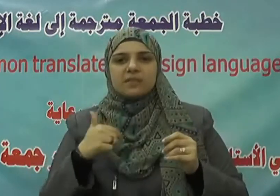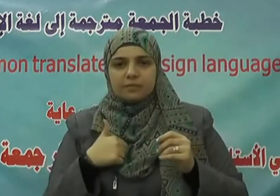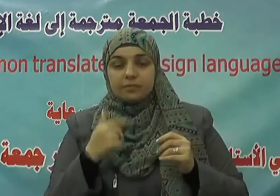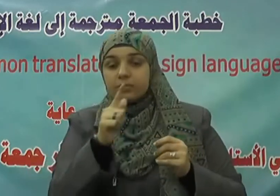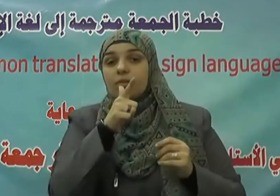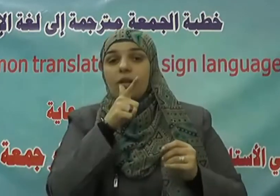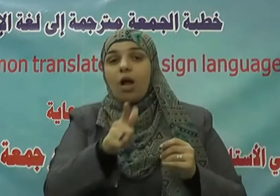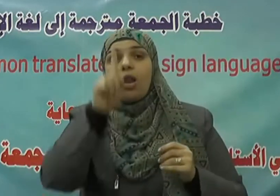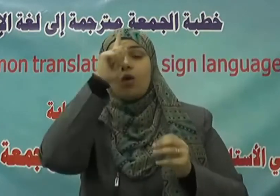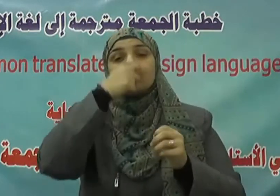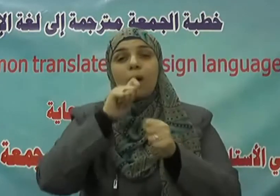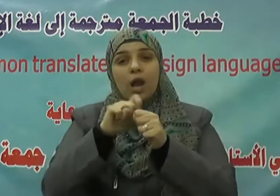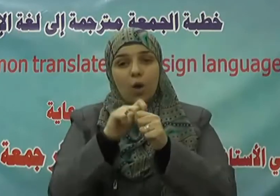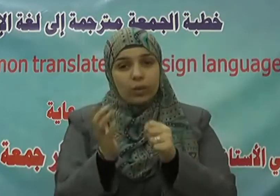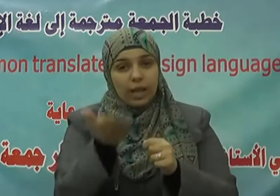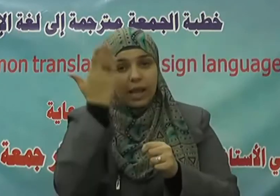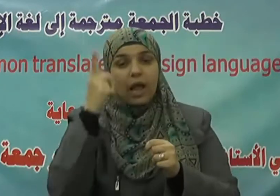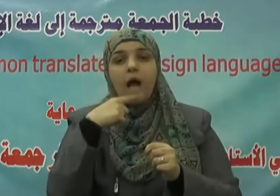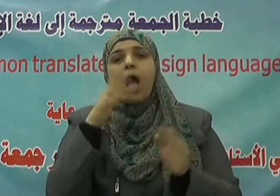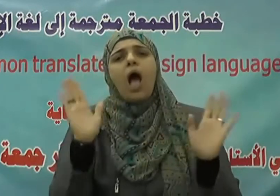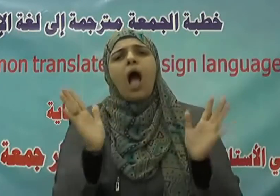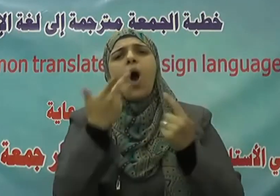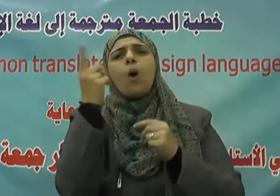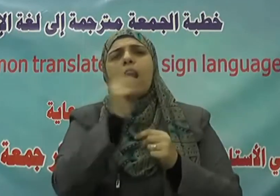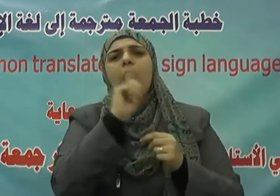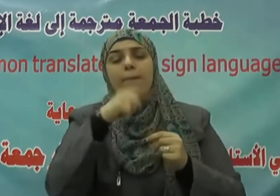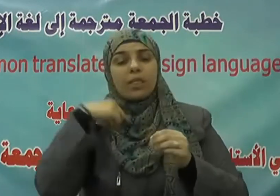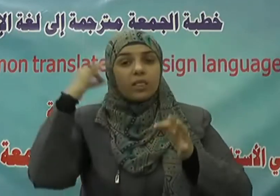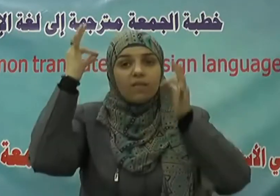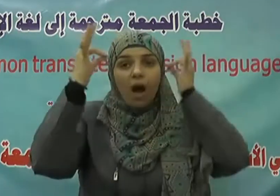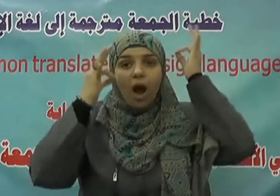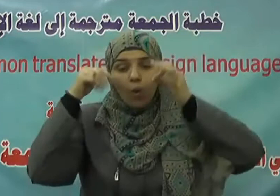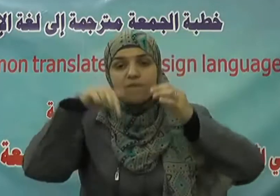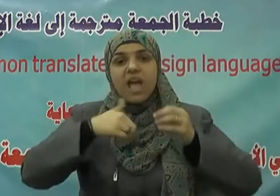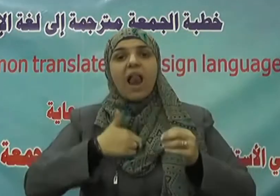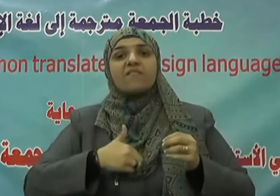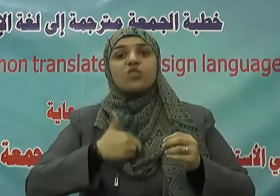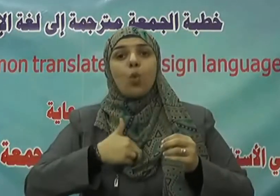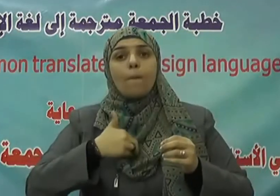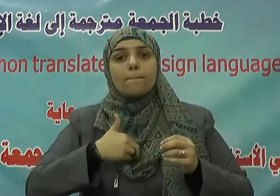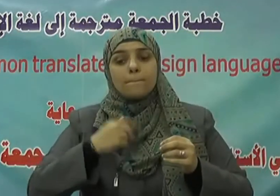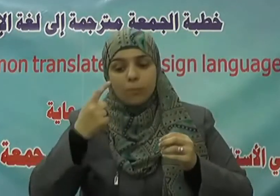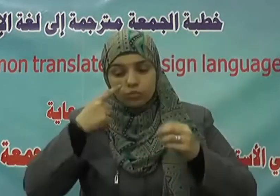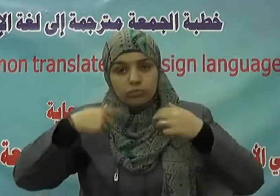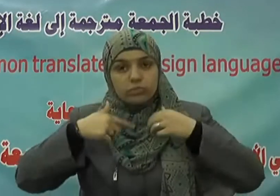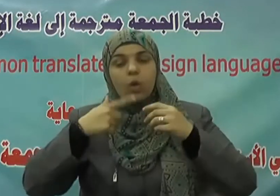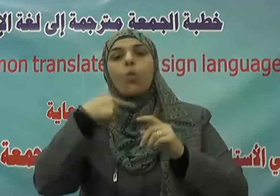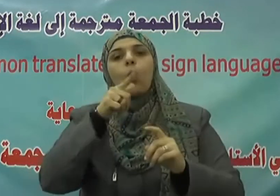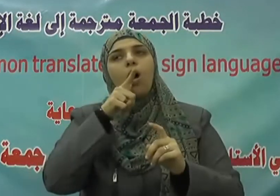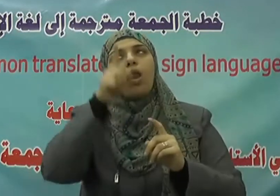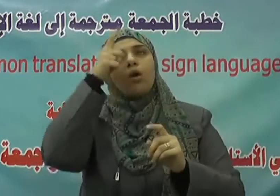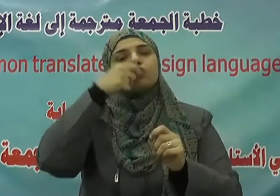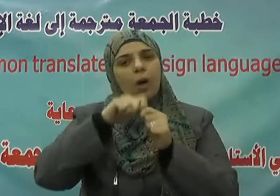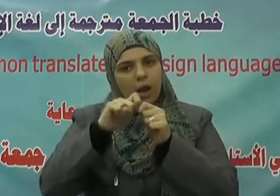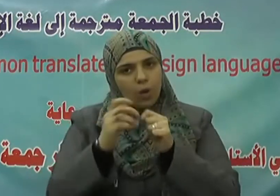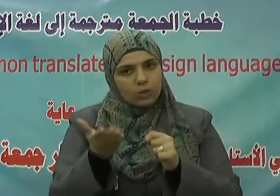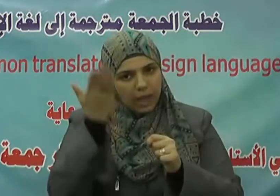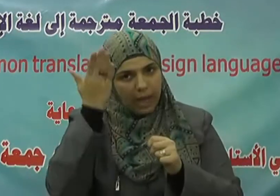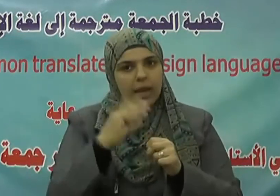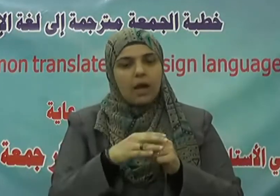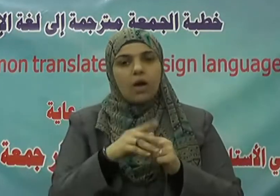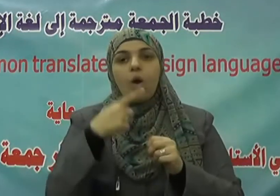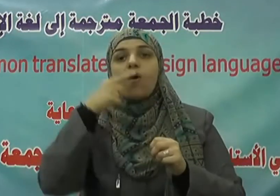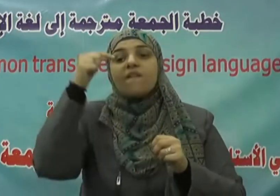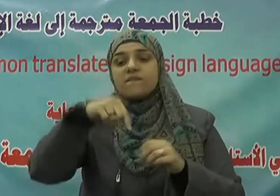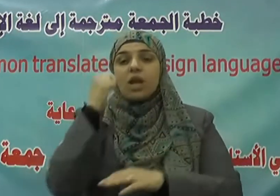تعالى أولم يتفكروا في أنفسهم وقال جل شأنه وفي الأرض